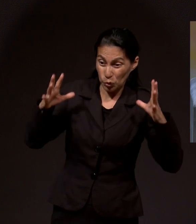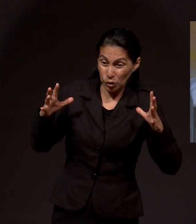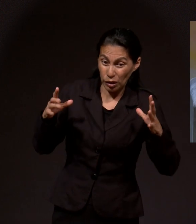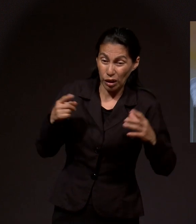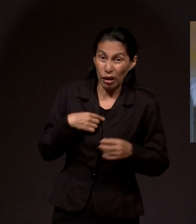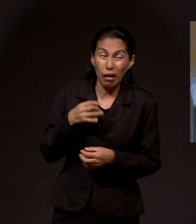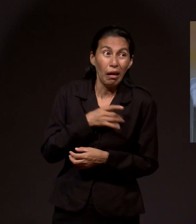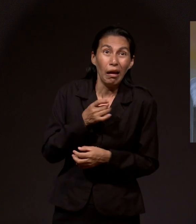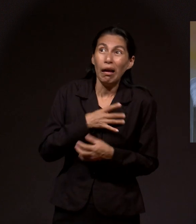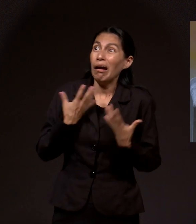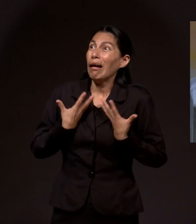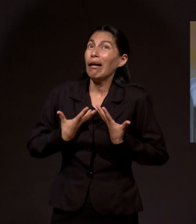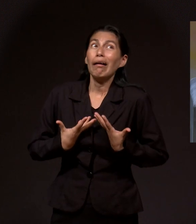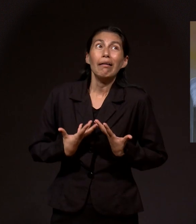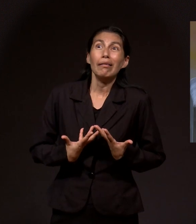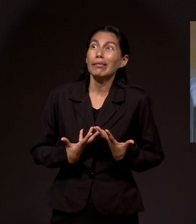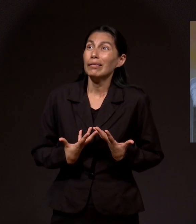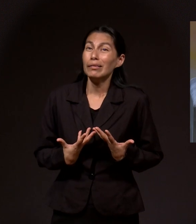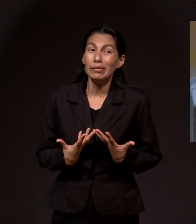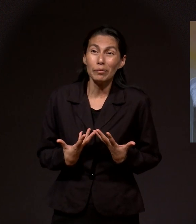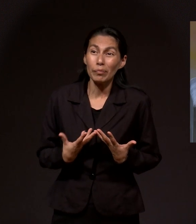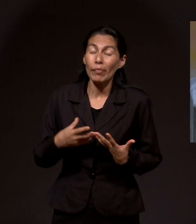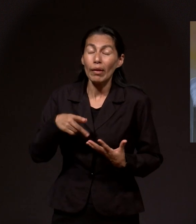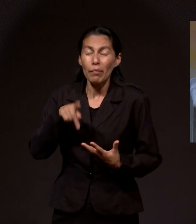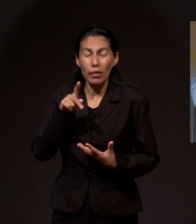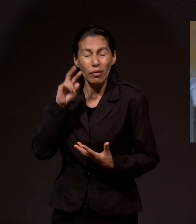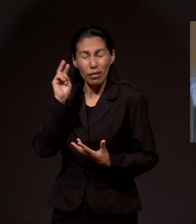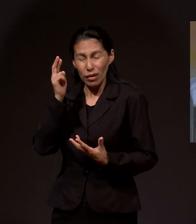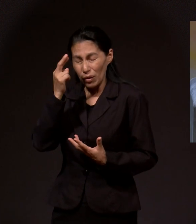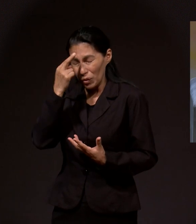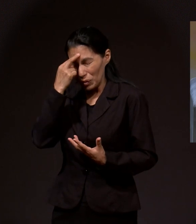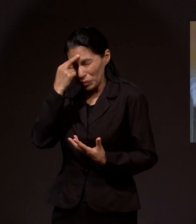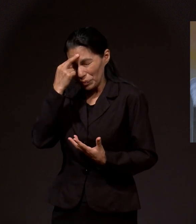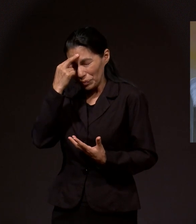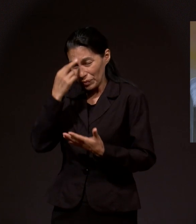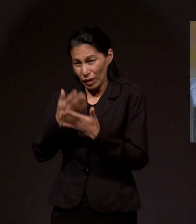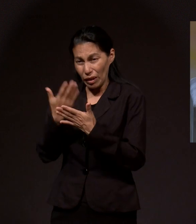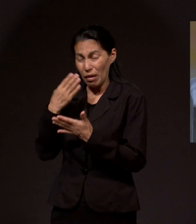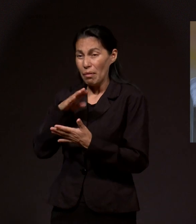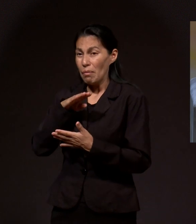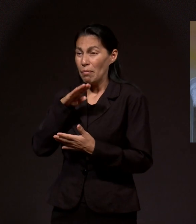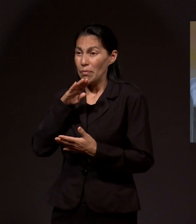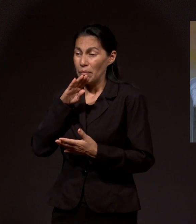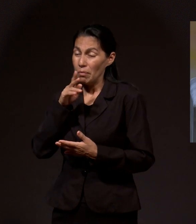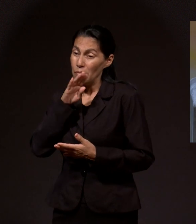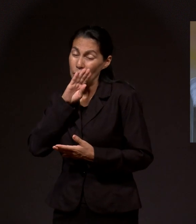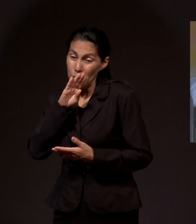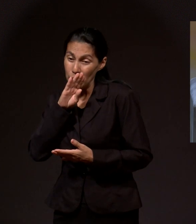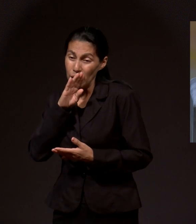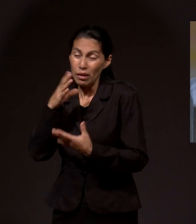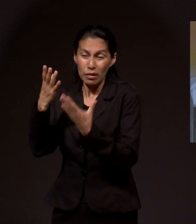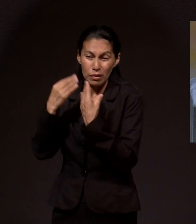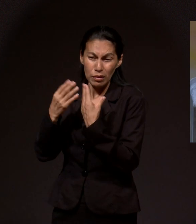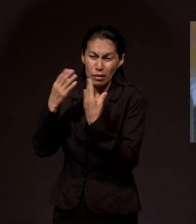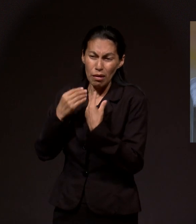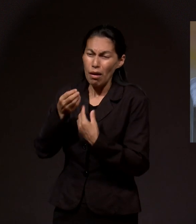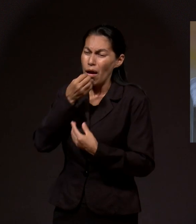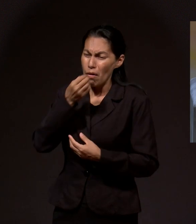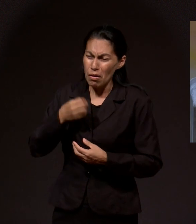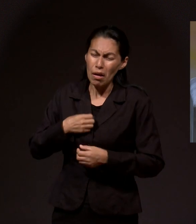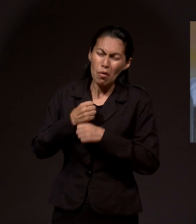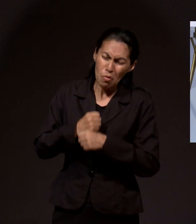te llenas de temor, pero también me acordé de la promesa que debemos confiar en Dios en momentos